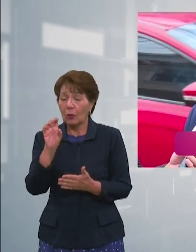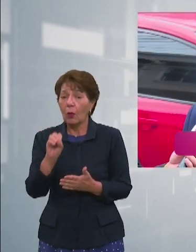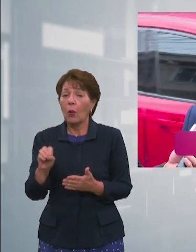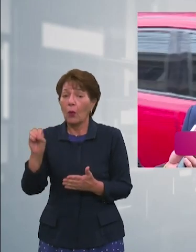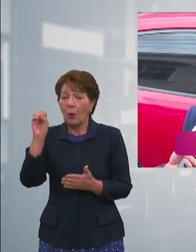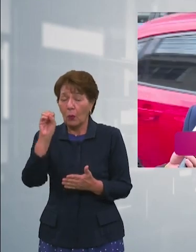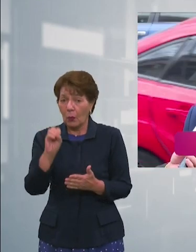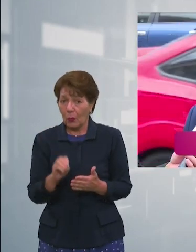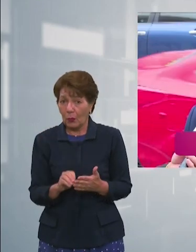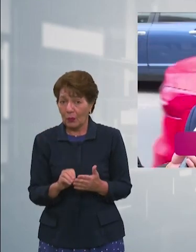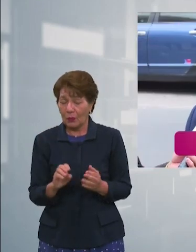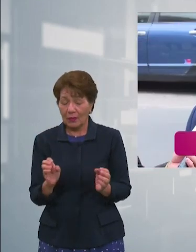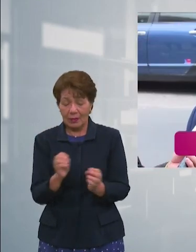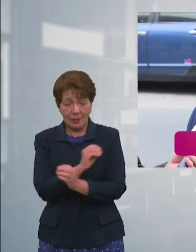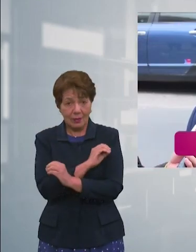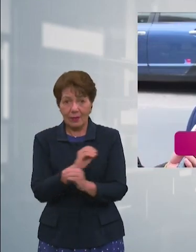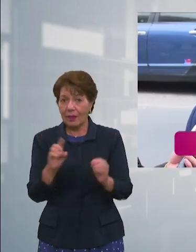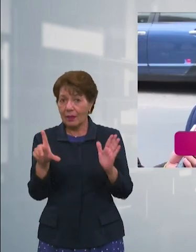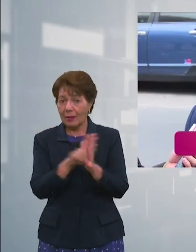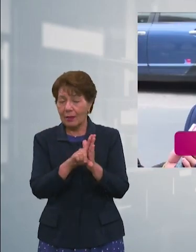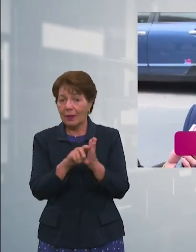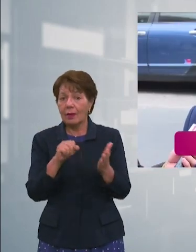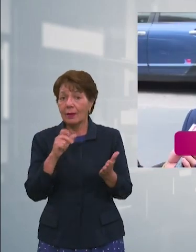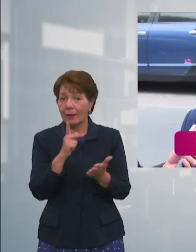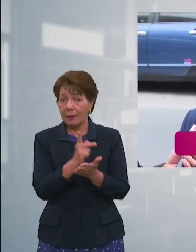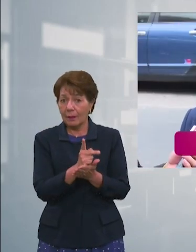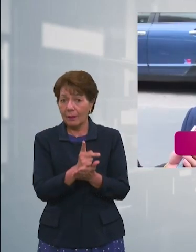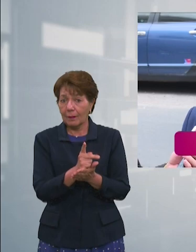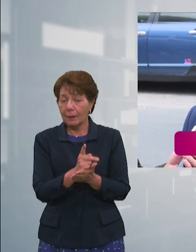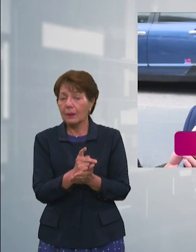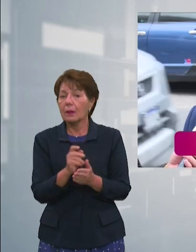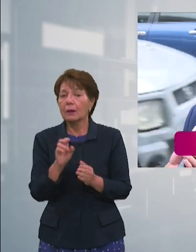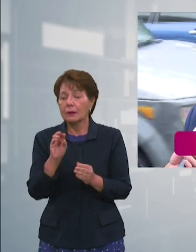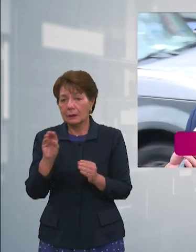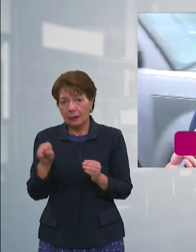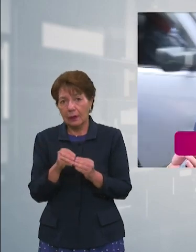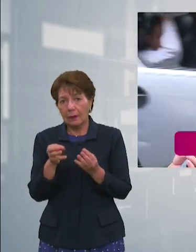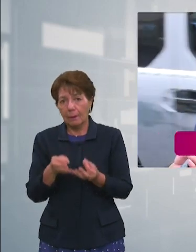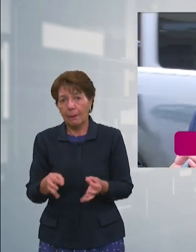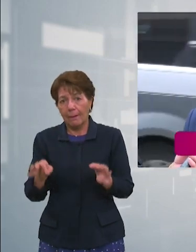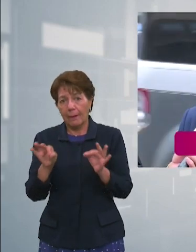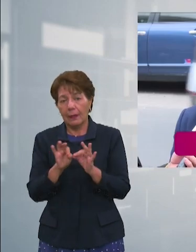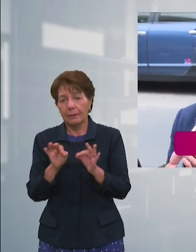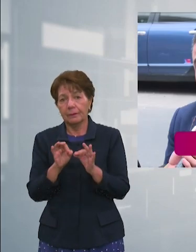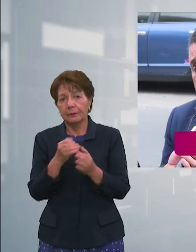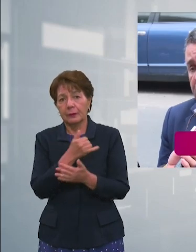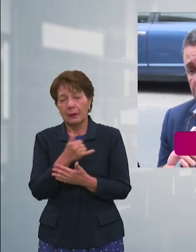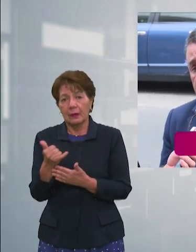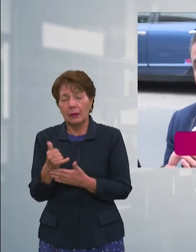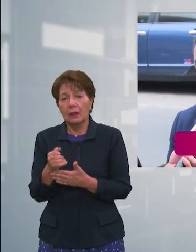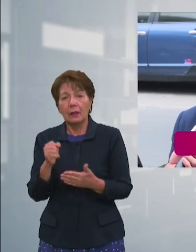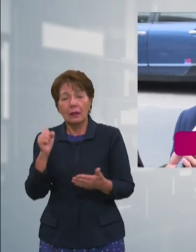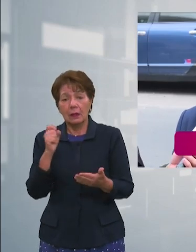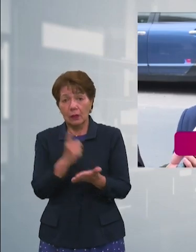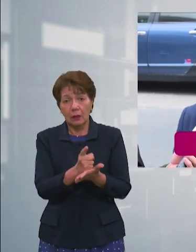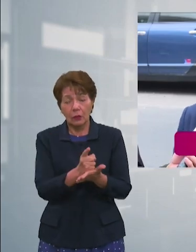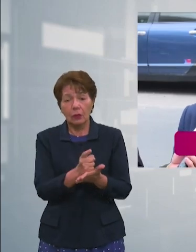las leyes que debimos de haber establecido. La más importante, ¿verdad? Los decretos y proyectos de ley de los diputados